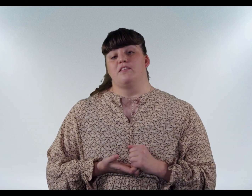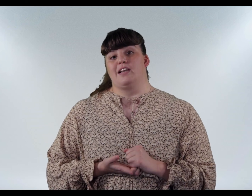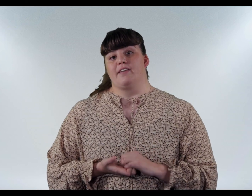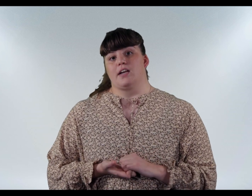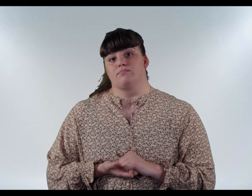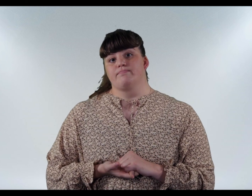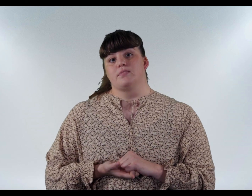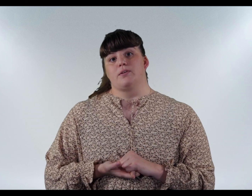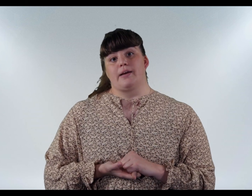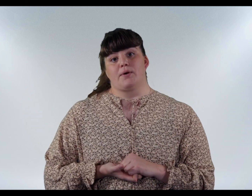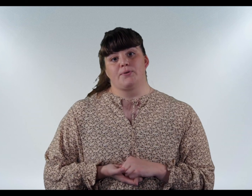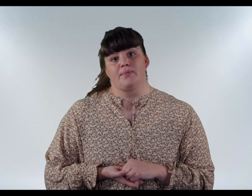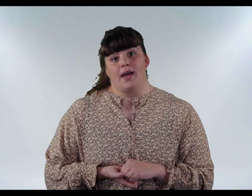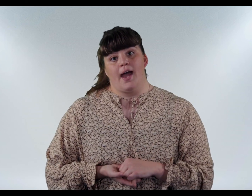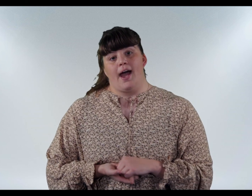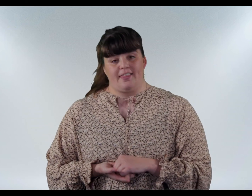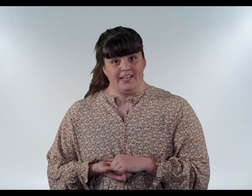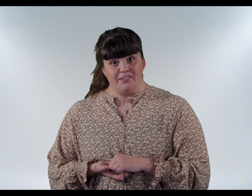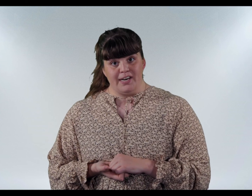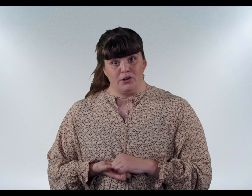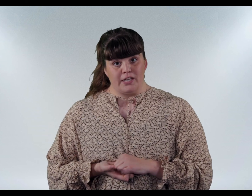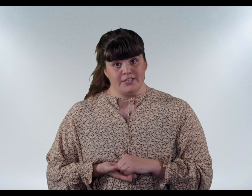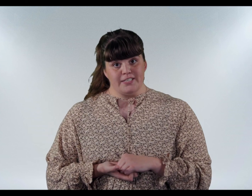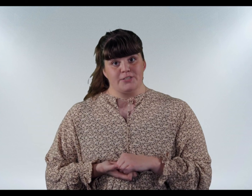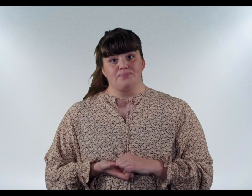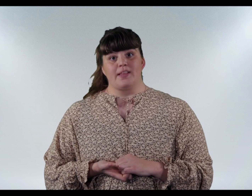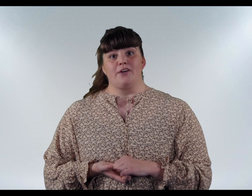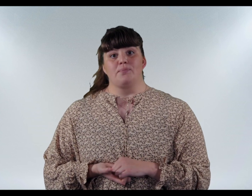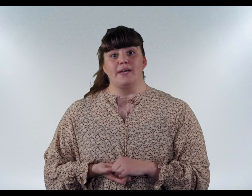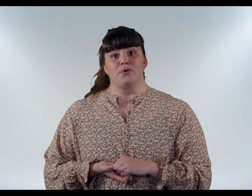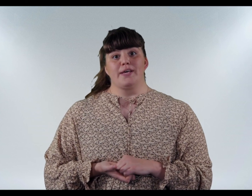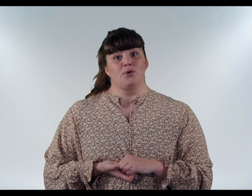viljið vera sem leikmaður. Þetta var innlögg dagsins, takkur mig og eigið góndag.